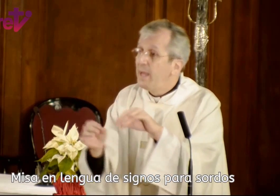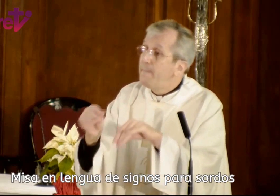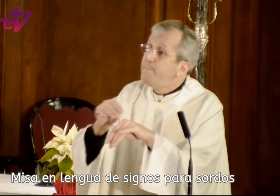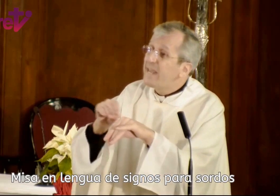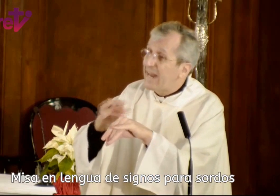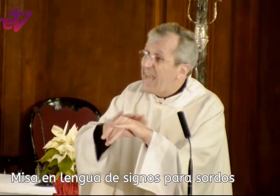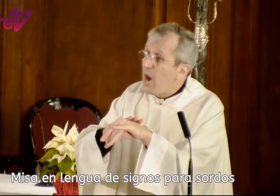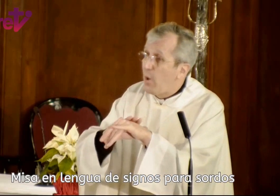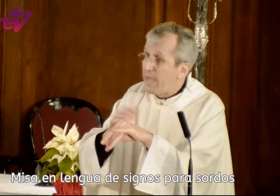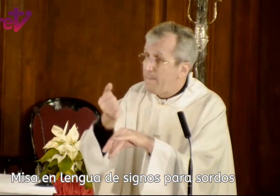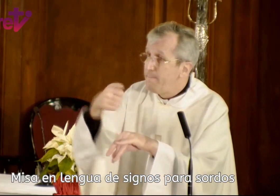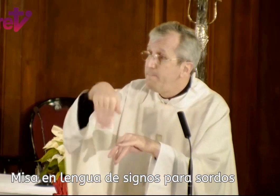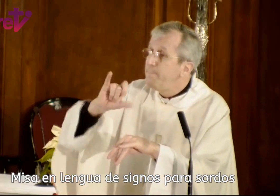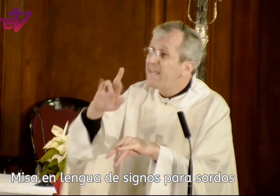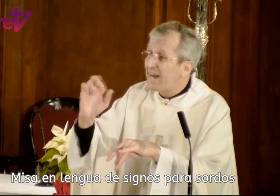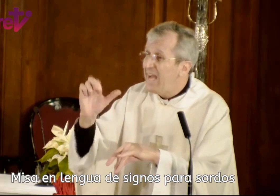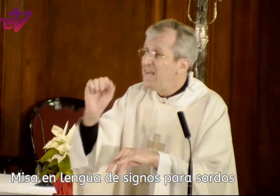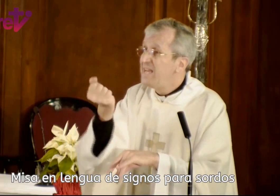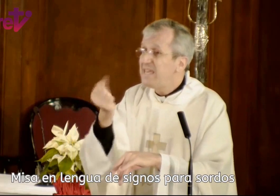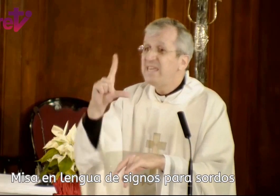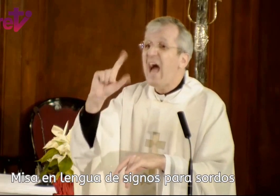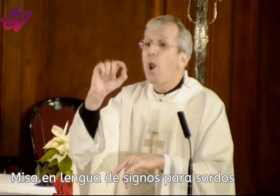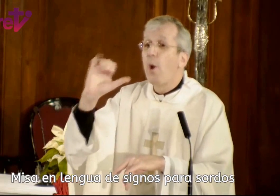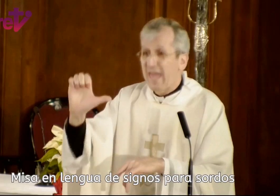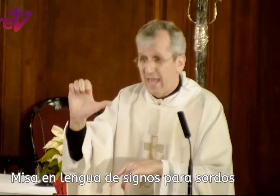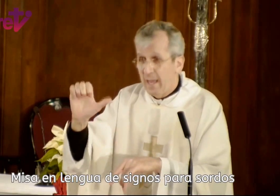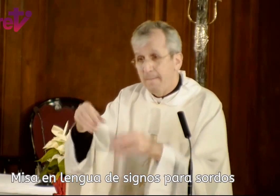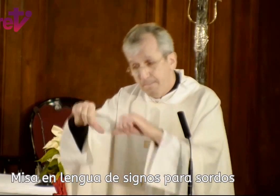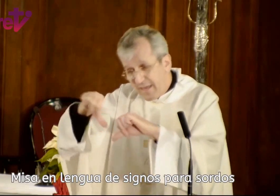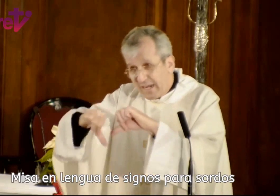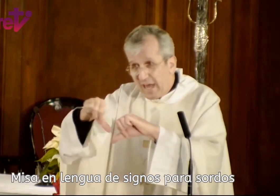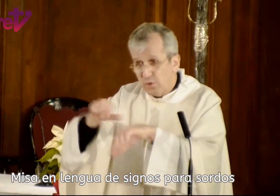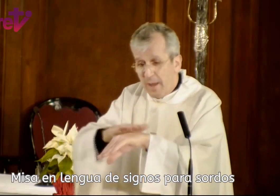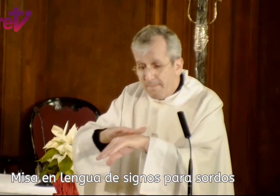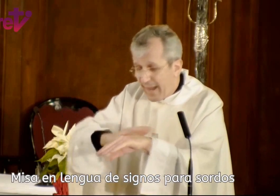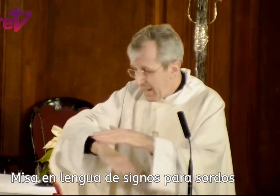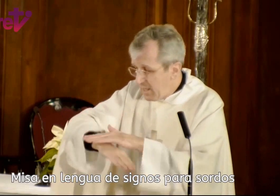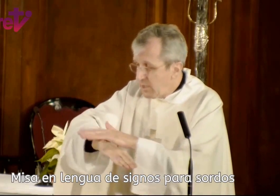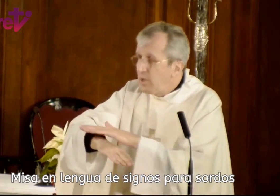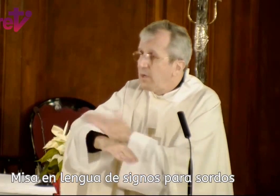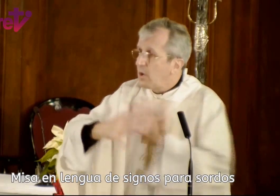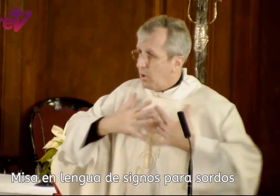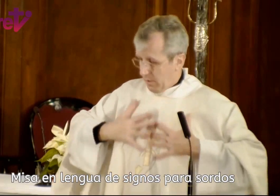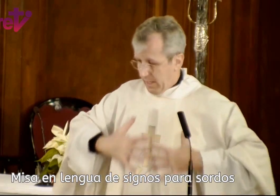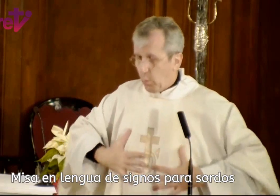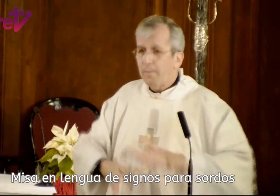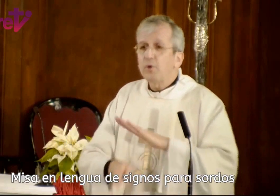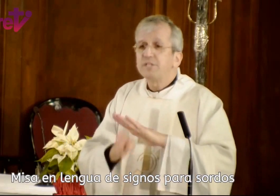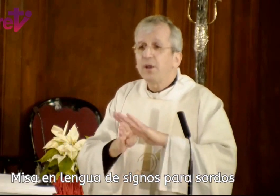mirra y aloe, mirra y aloe. Mezclados para que el cuerpo se